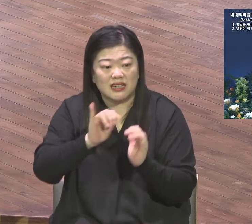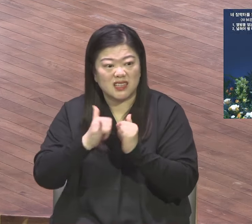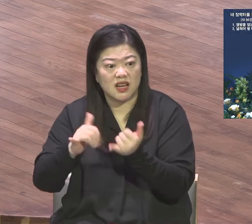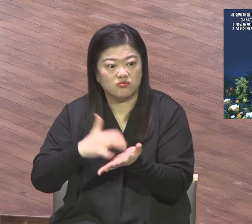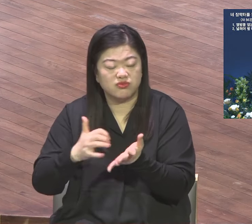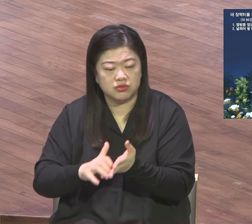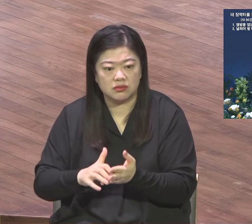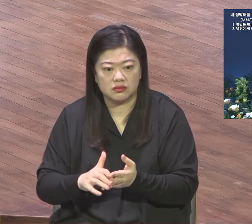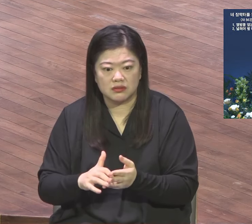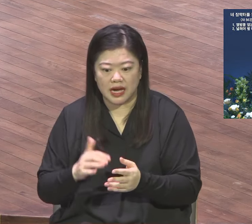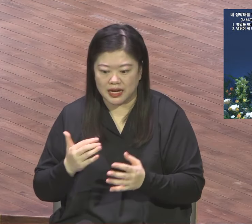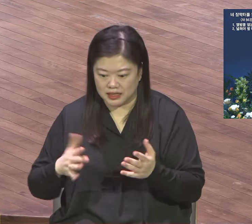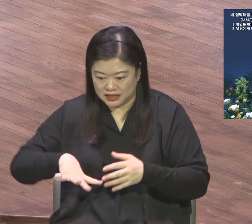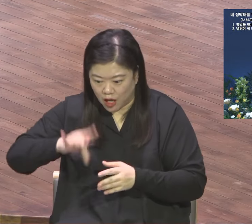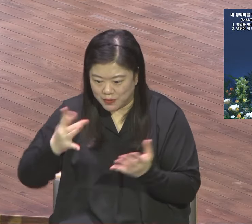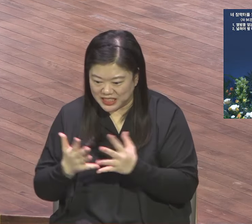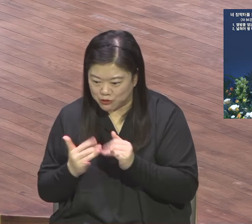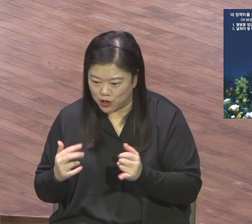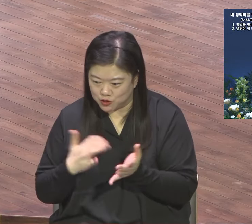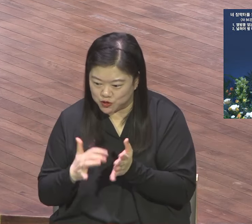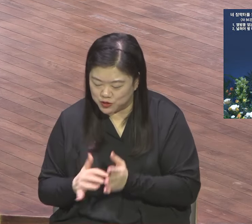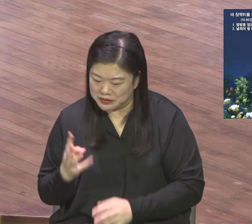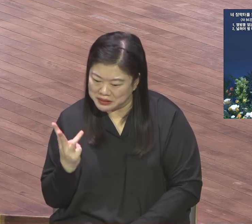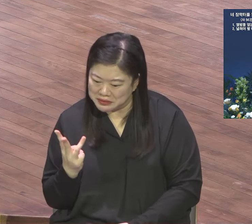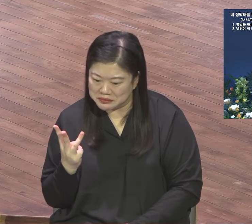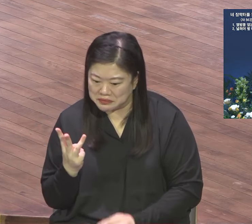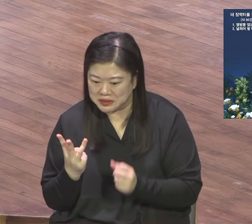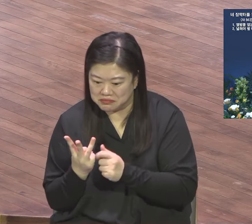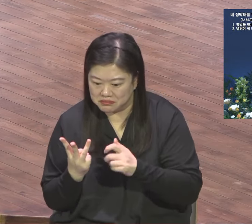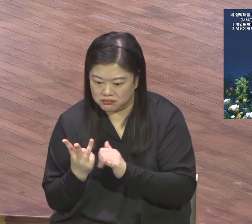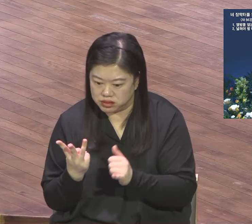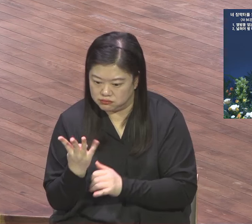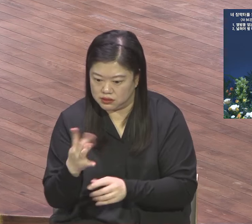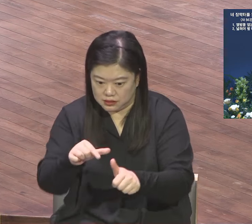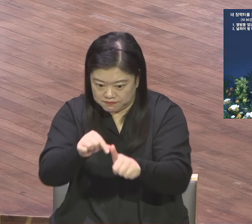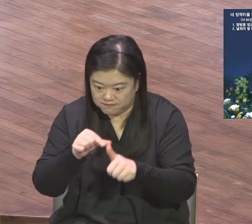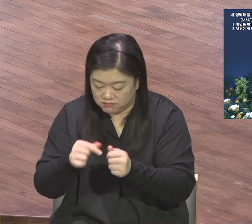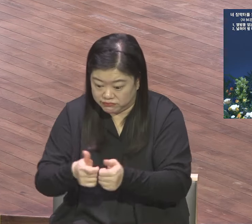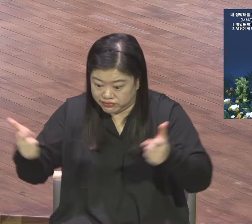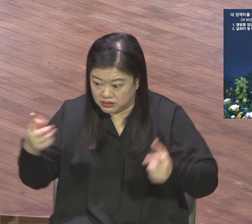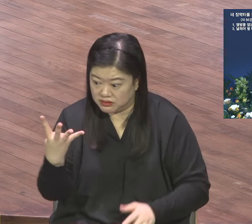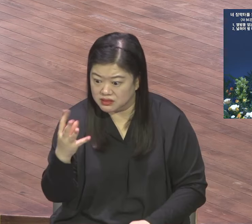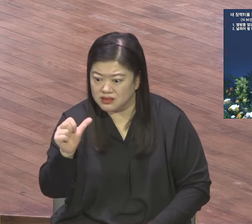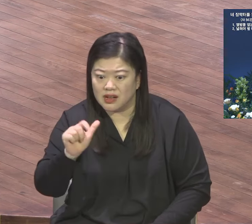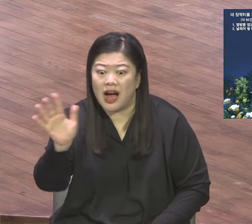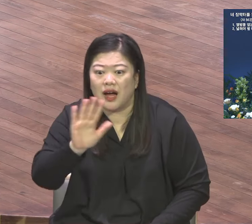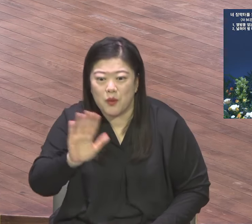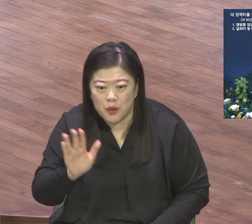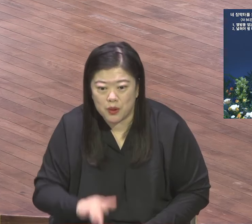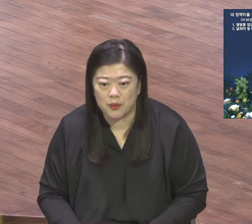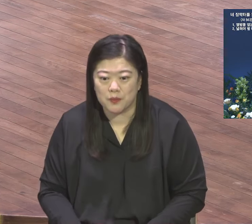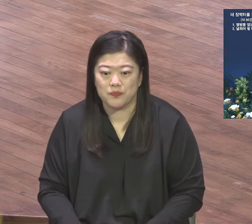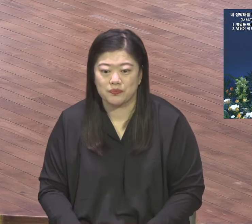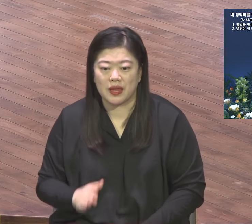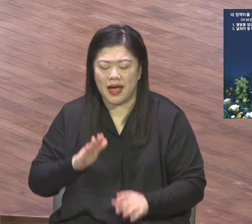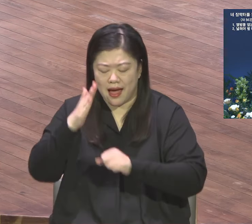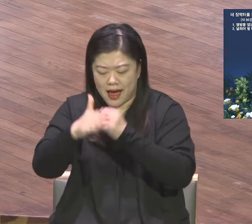오직 오직을 발견하지 못하면요 심부름 꿈 밖에 안 돼요 심부름 하다 끝나요